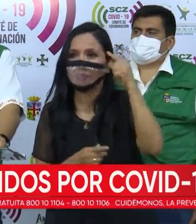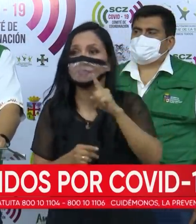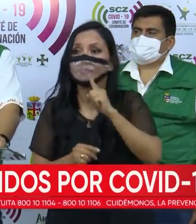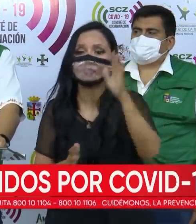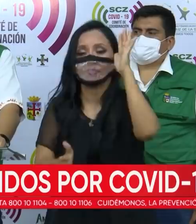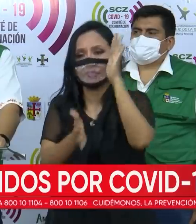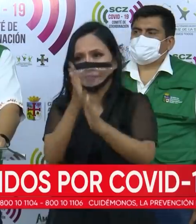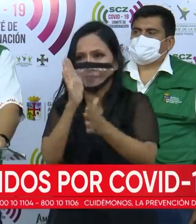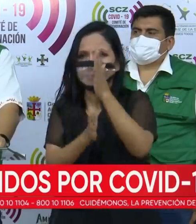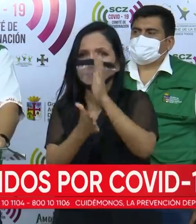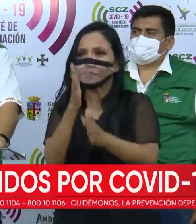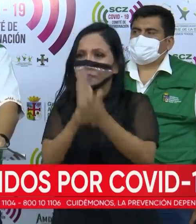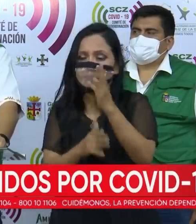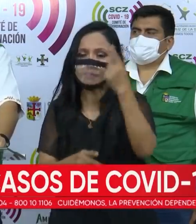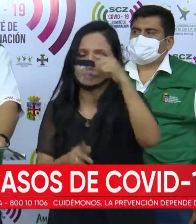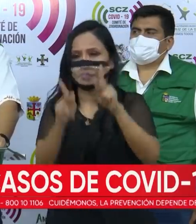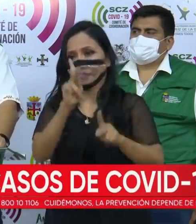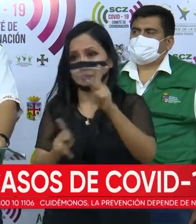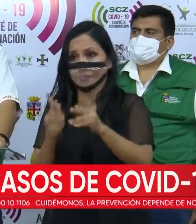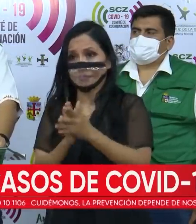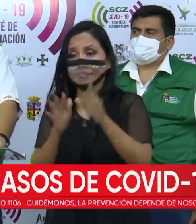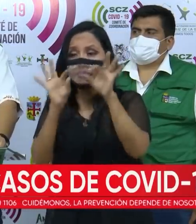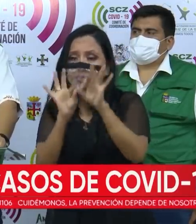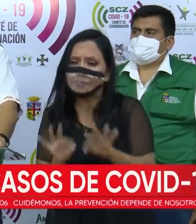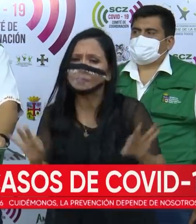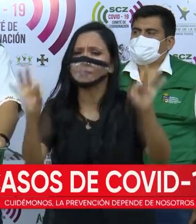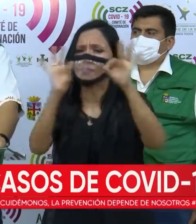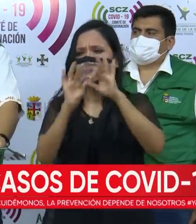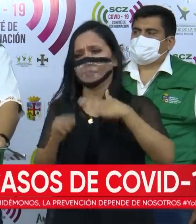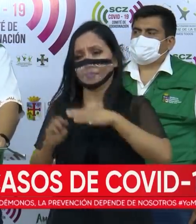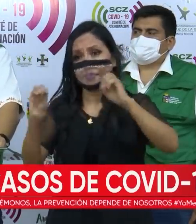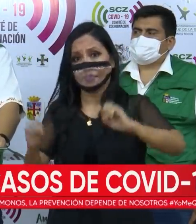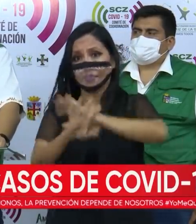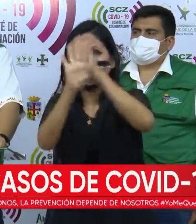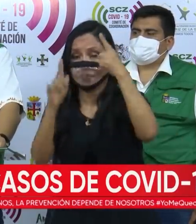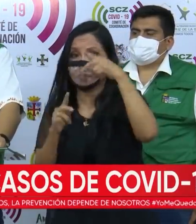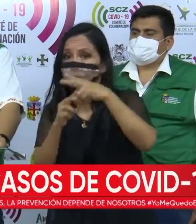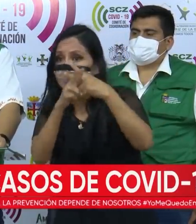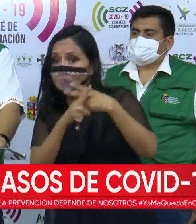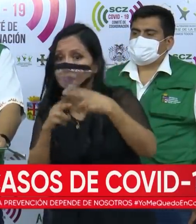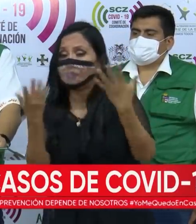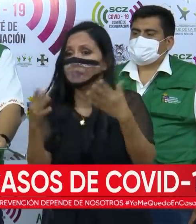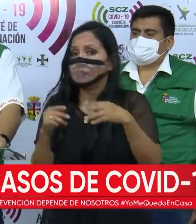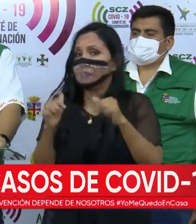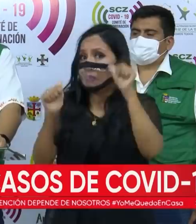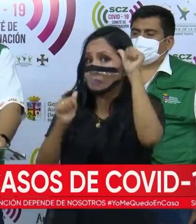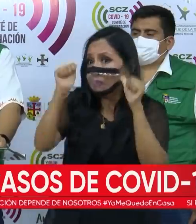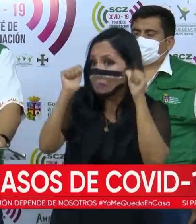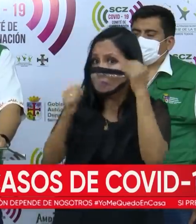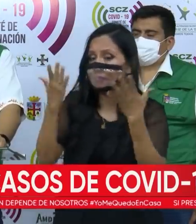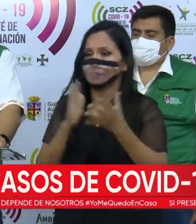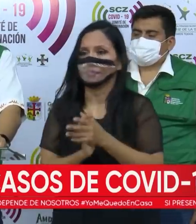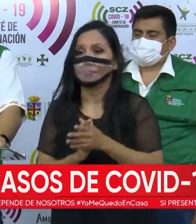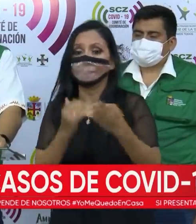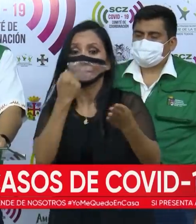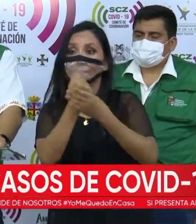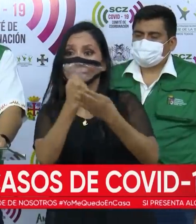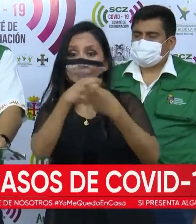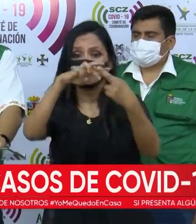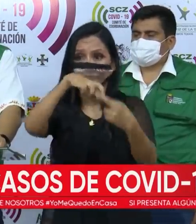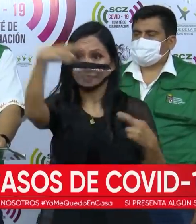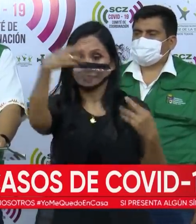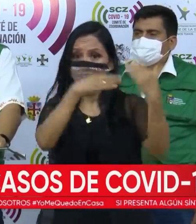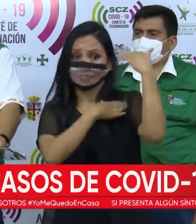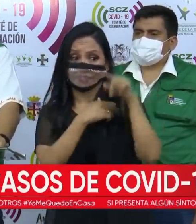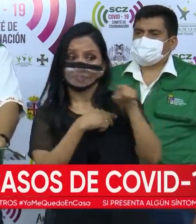manera gratuita para la población. Es importante aclarar para que no existan dudas. Y como lo vuelvo a indicar, el Banco de Sangre Regional